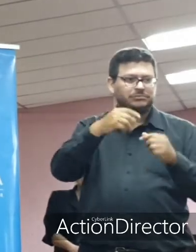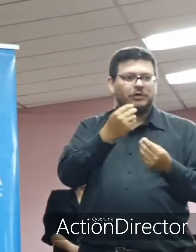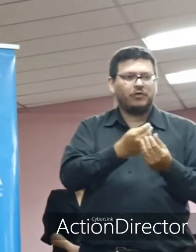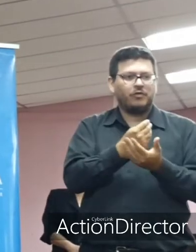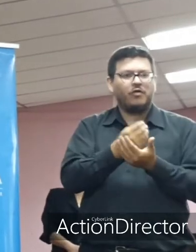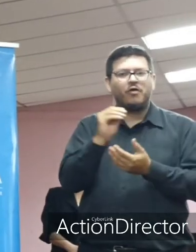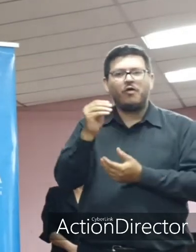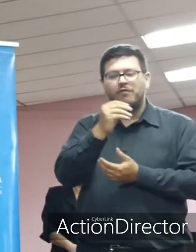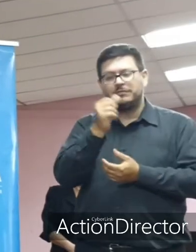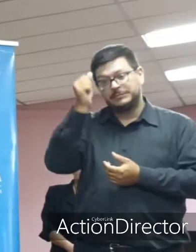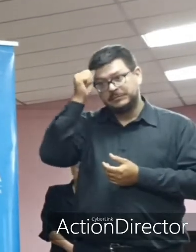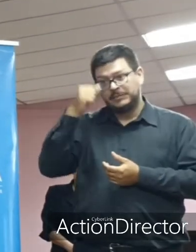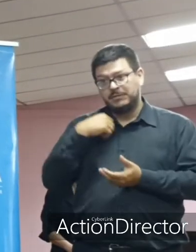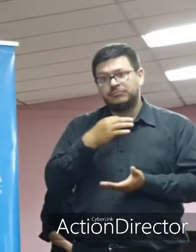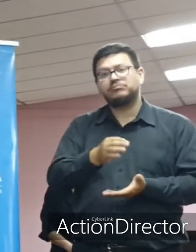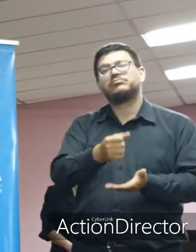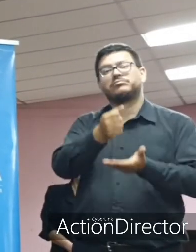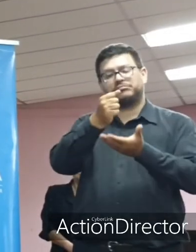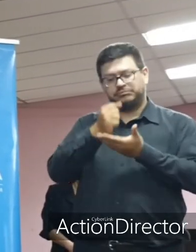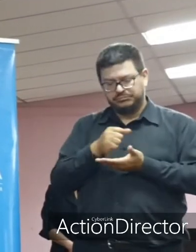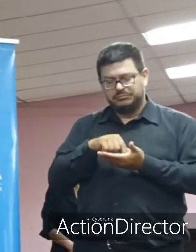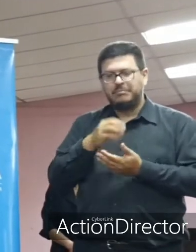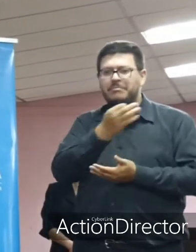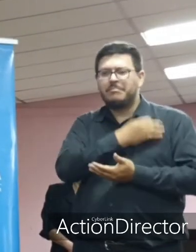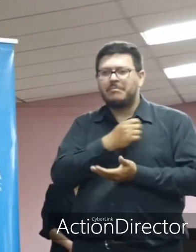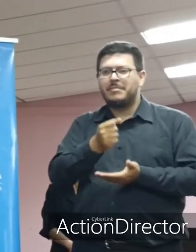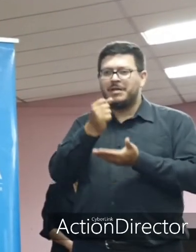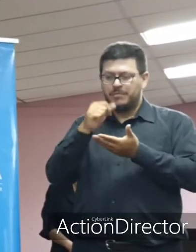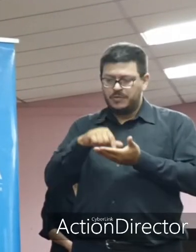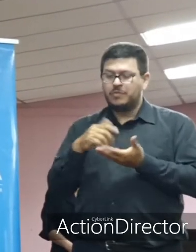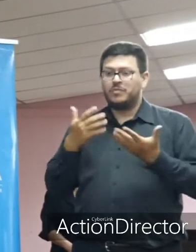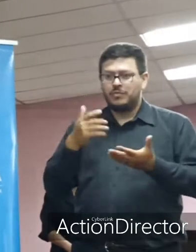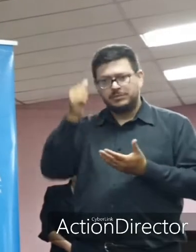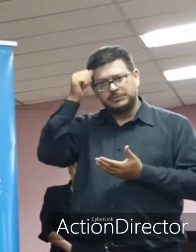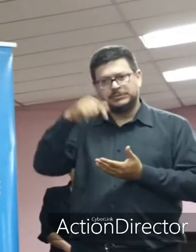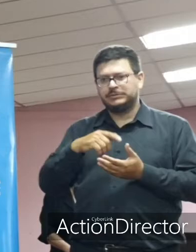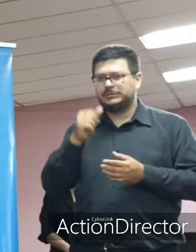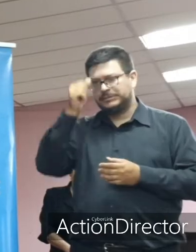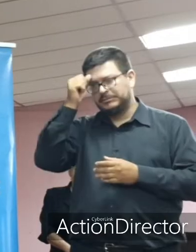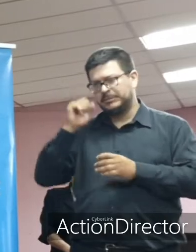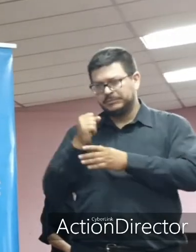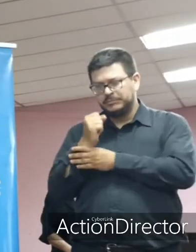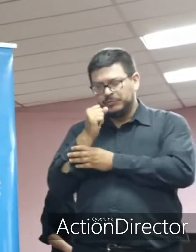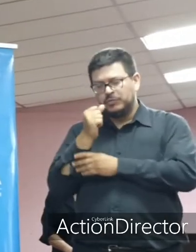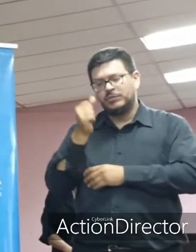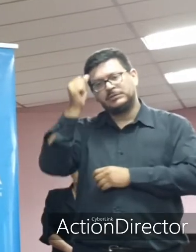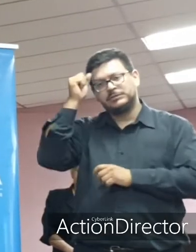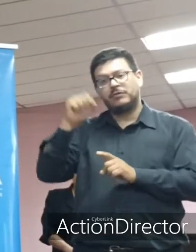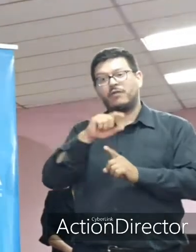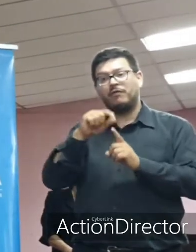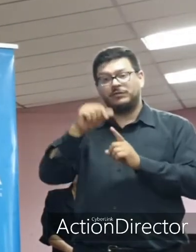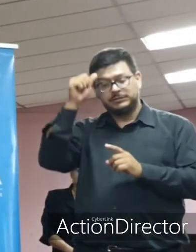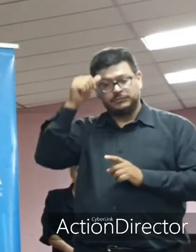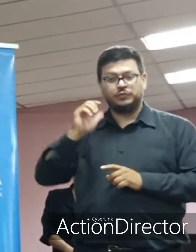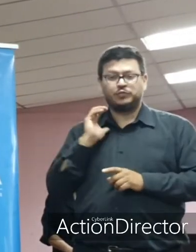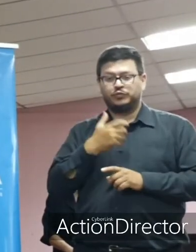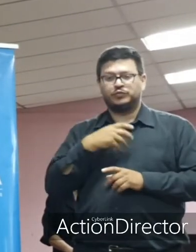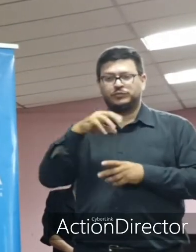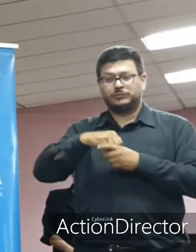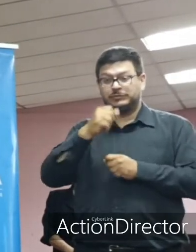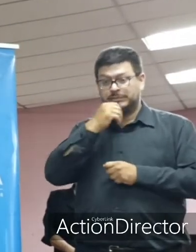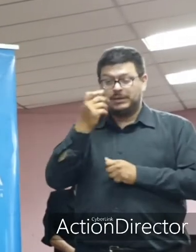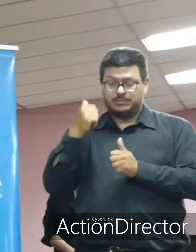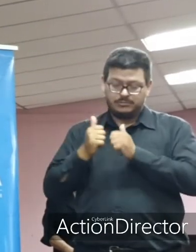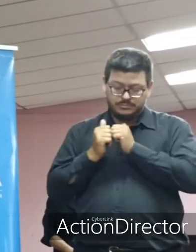recibir la distinción Díaz en Área de Romero es siempre un desafío con ella hemos caminado